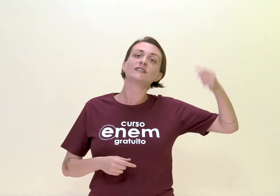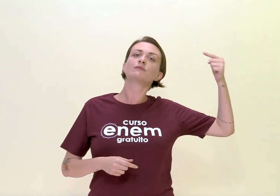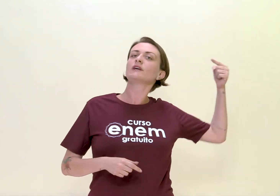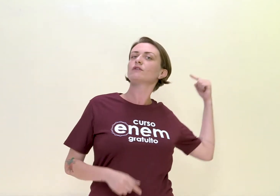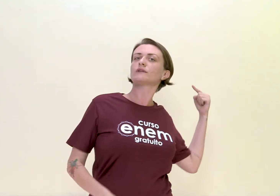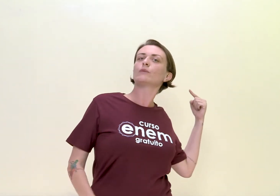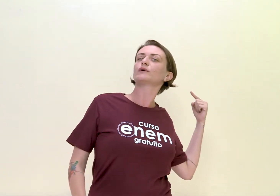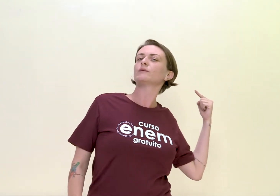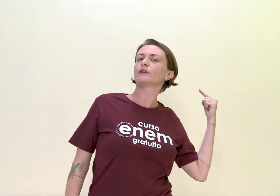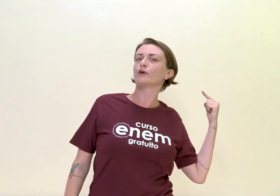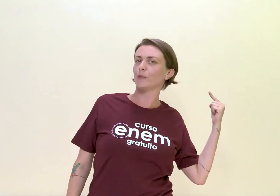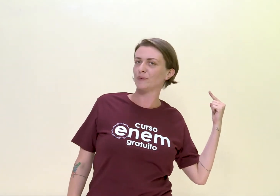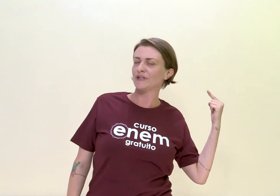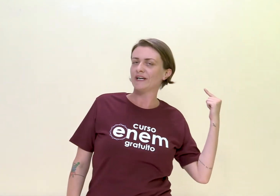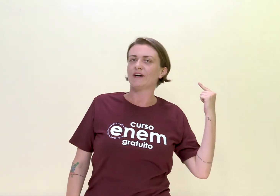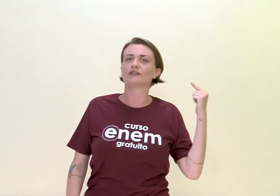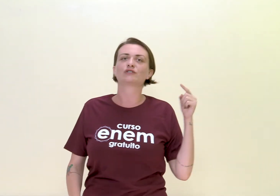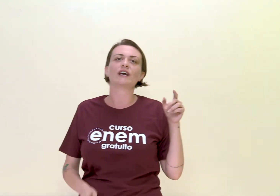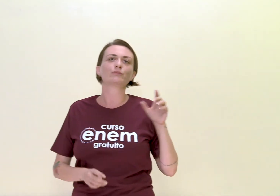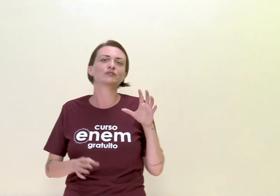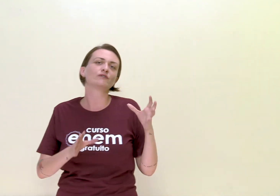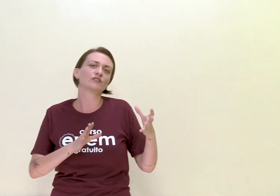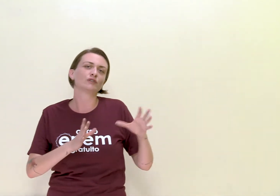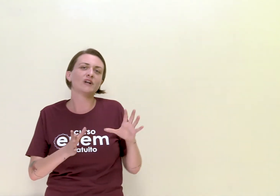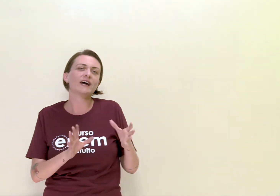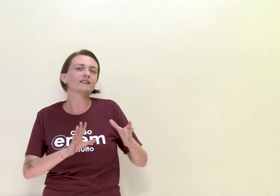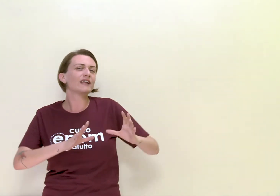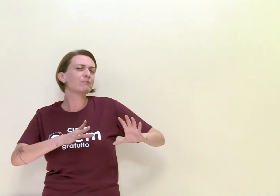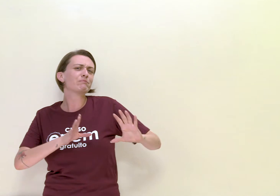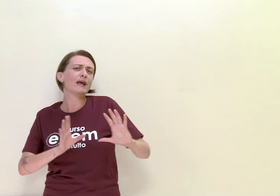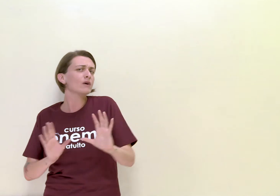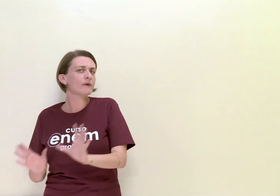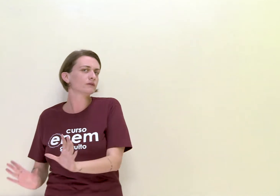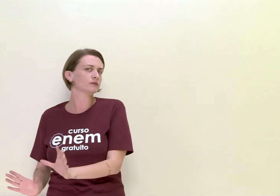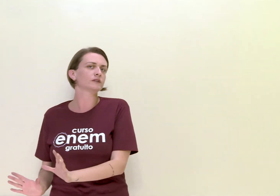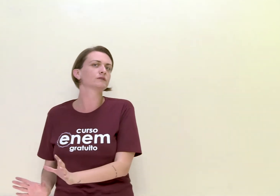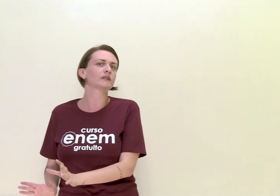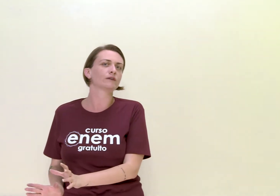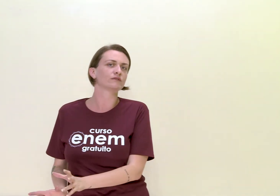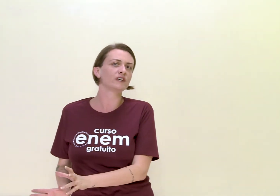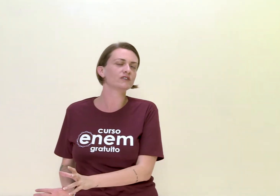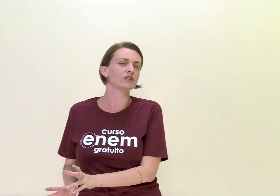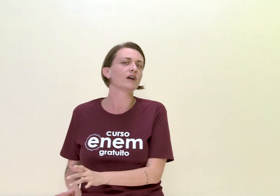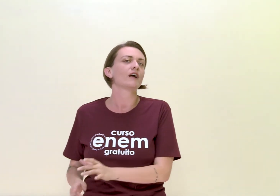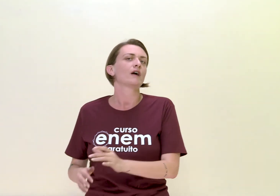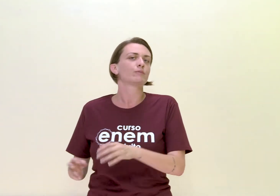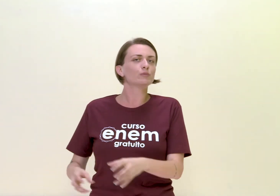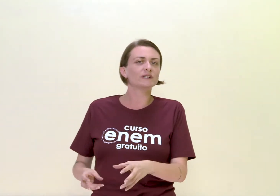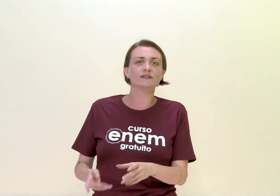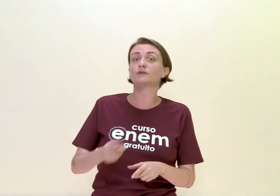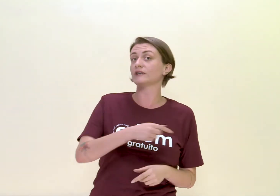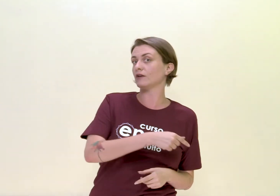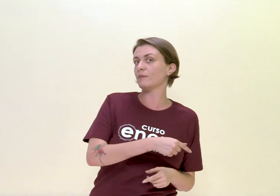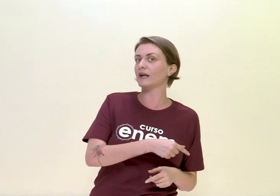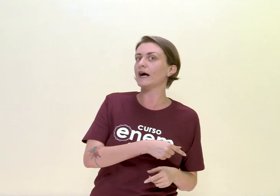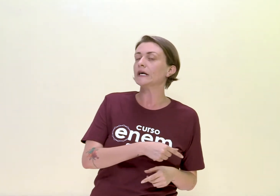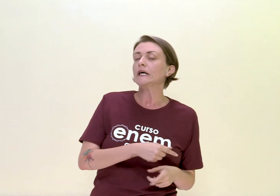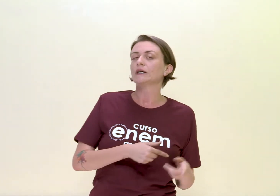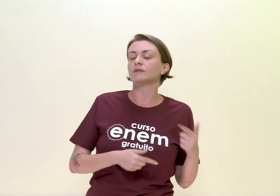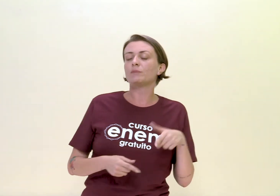sempre tem que voltar um pouquinho para a Europa. Acho que é impossível a gente olhar até pelo menos o início do século XX para o Brasil sem olhar para lá. Então vamos